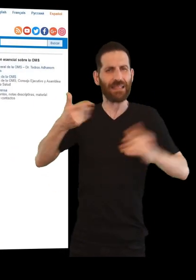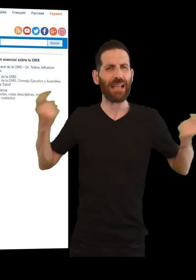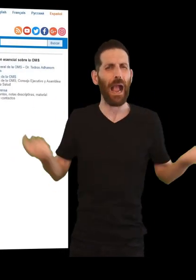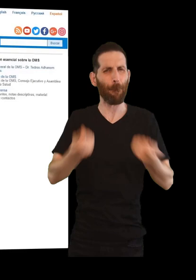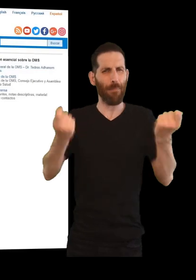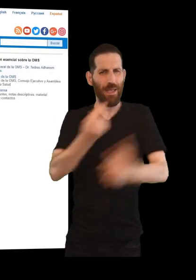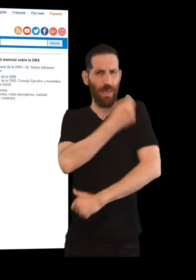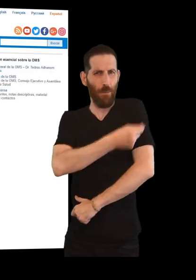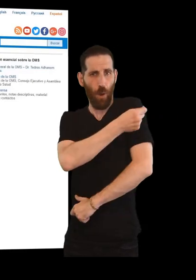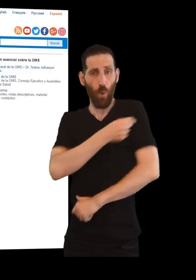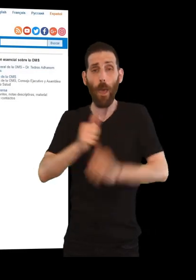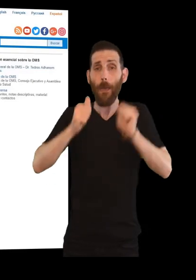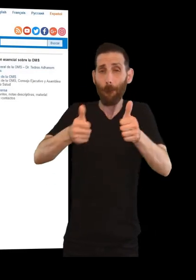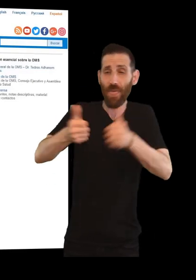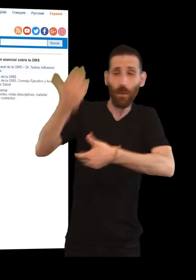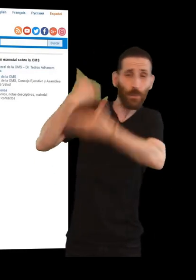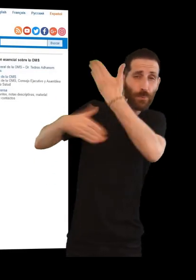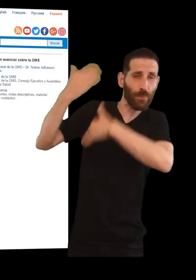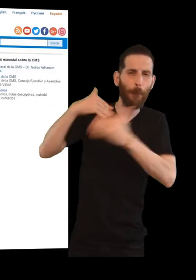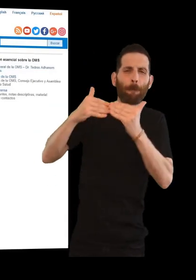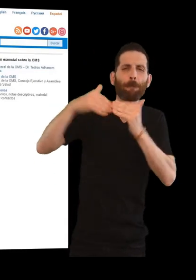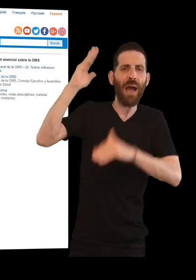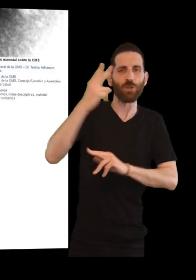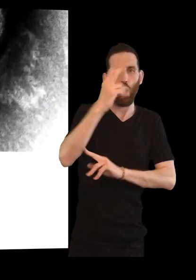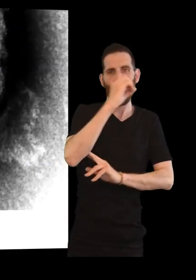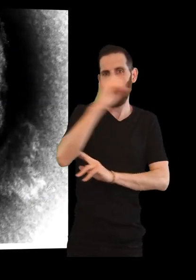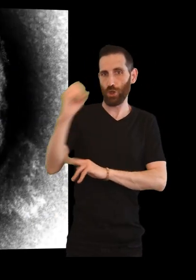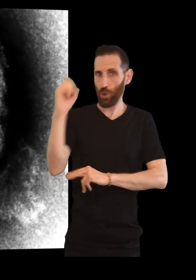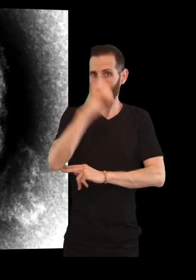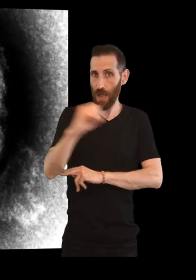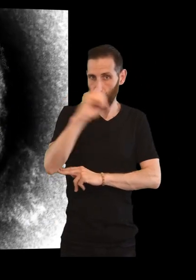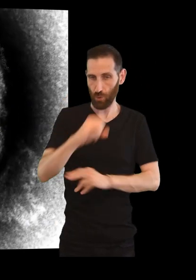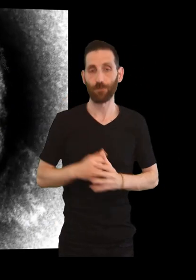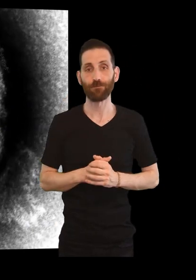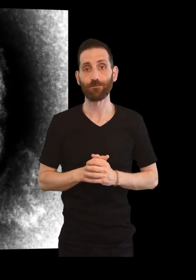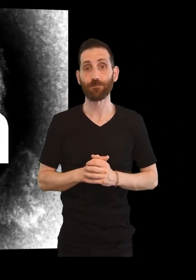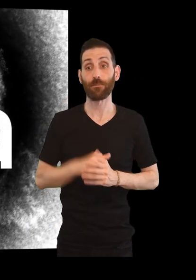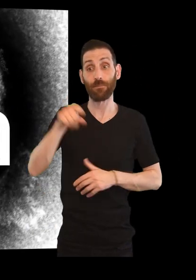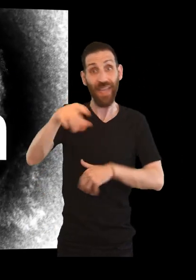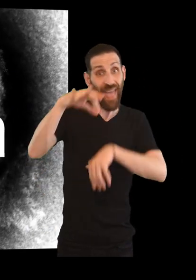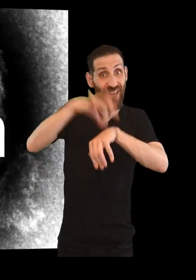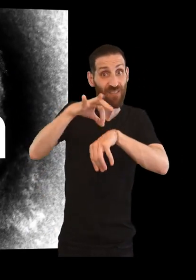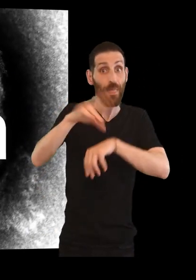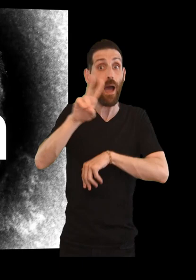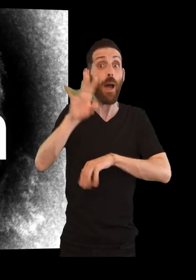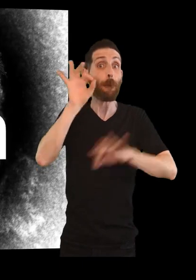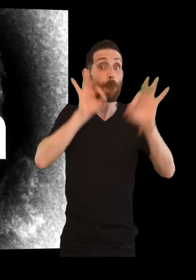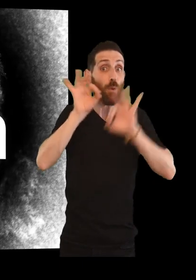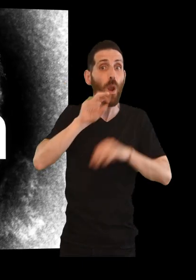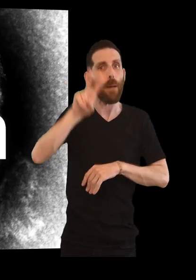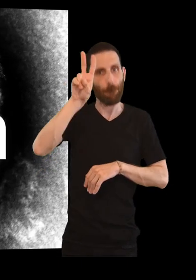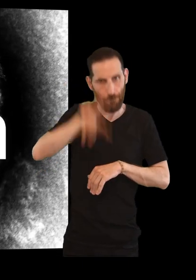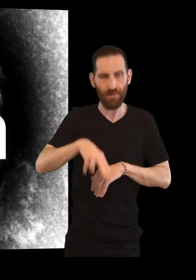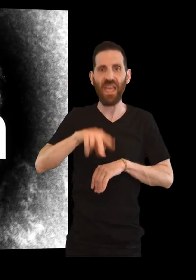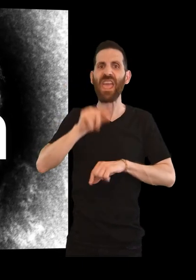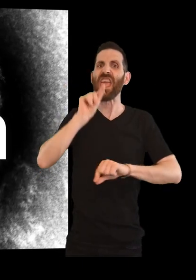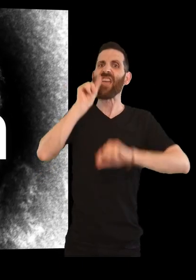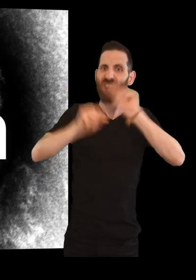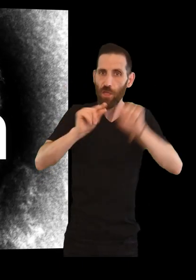vacinación. Que comezou hai xa máis de 200 anos. A varíola é unha enfermidade infecciosa